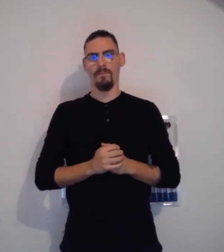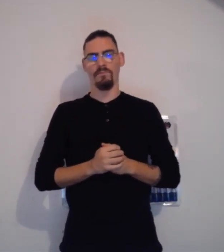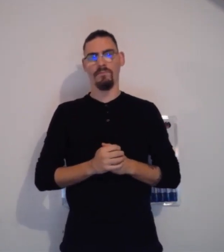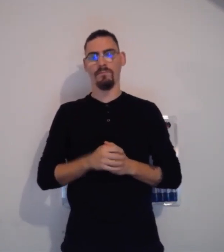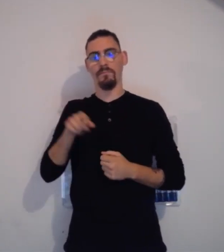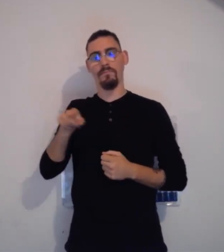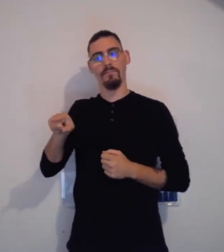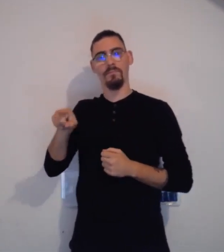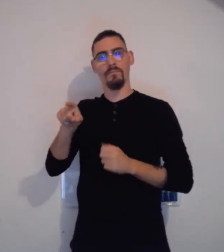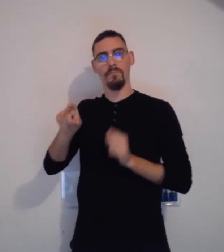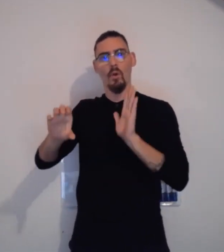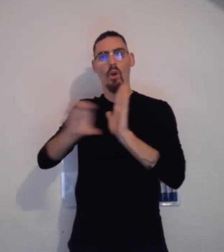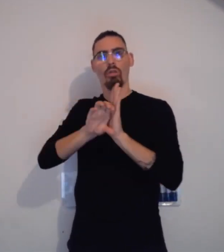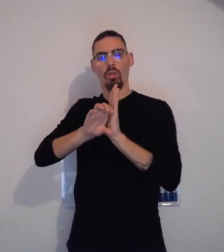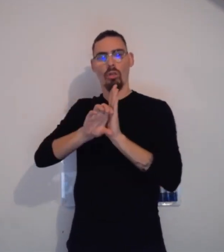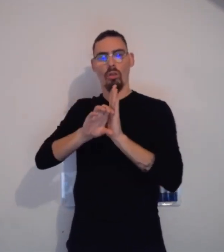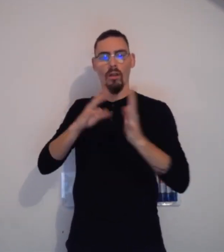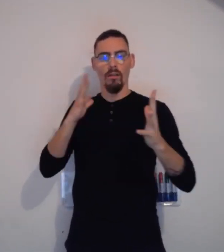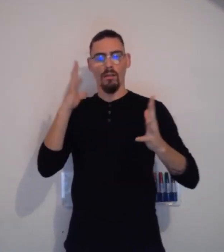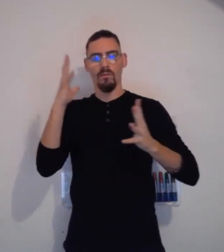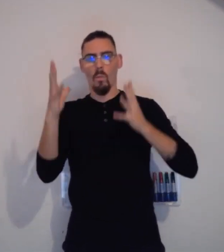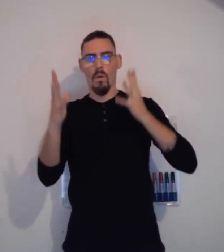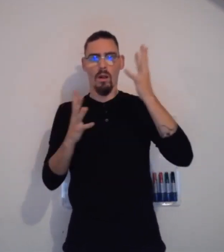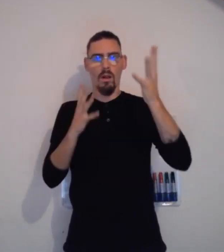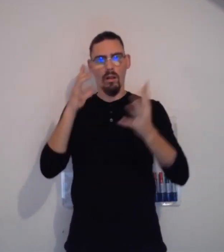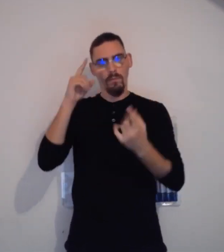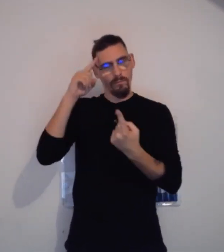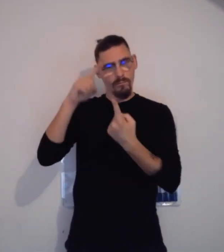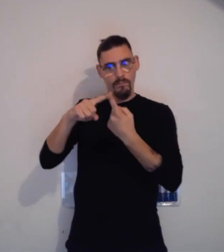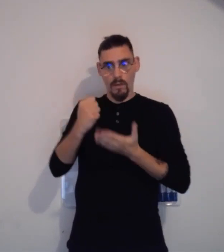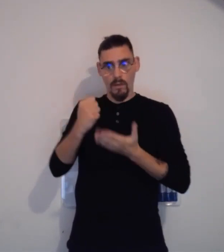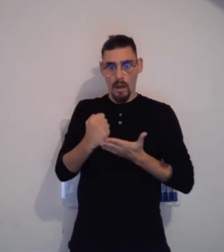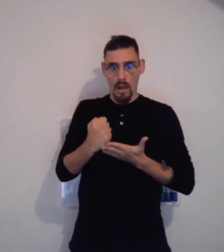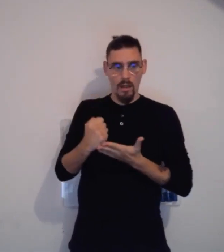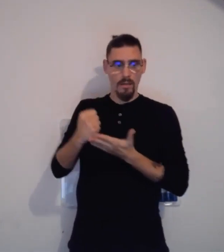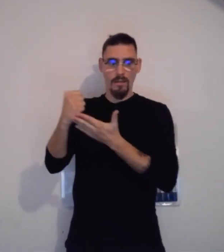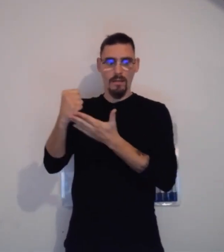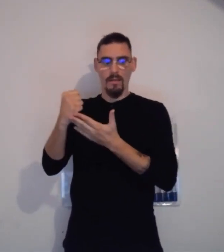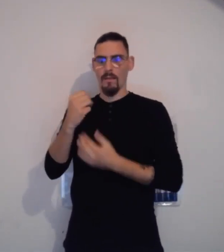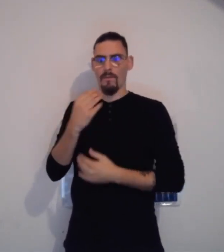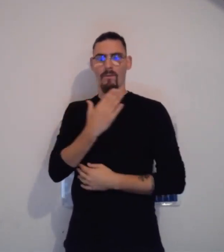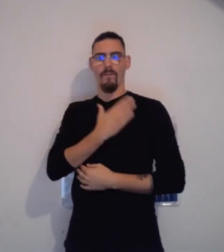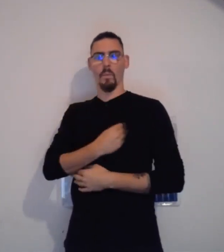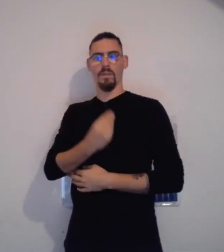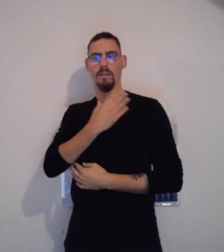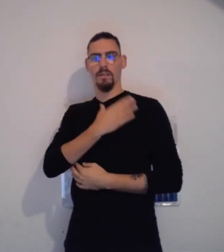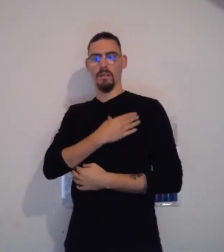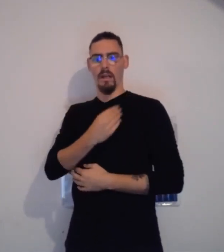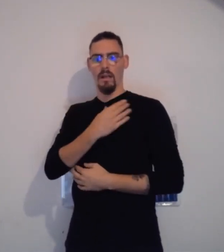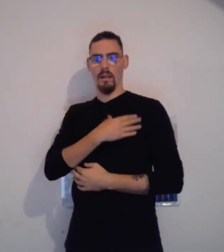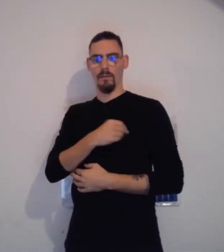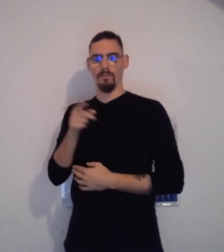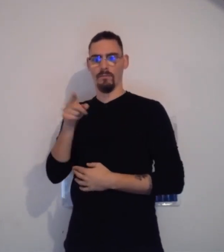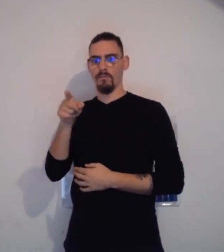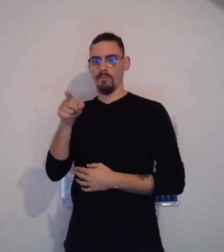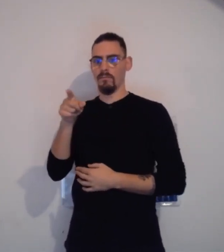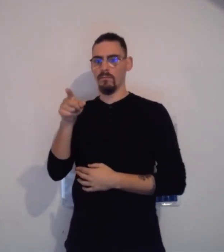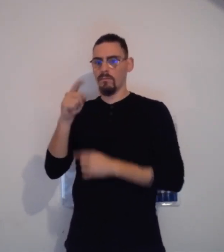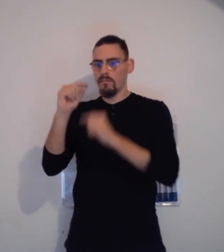des signes. C'est un code qui est gestuel, qui a été créé pour finalement